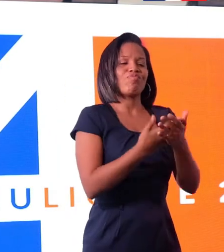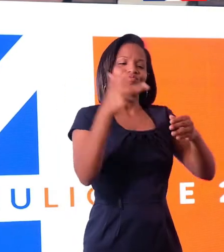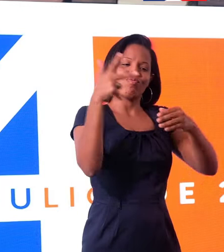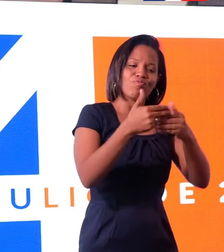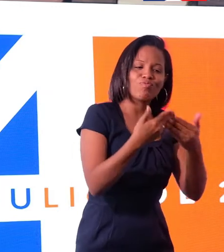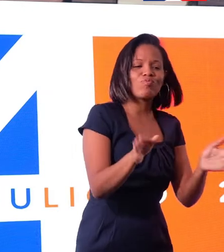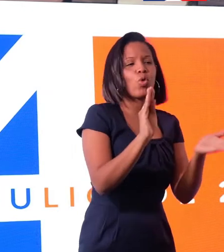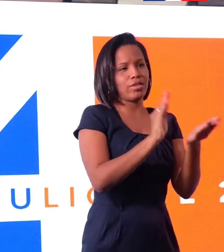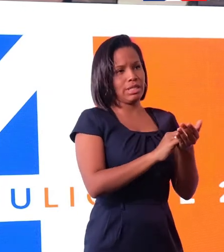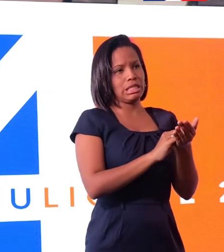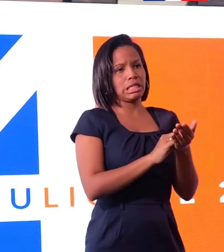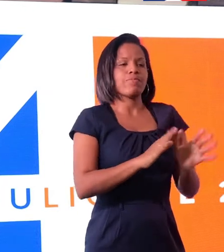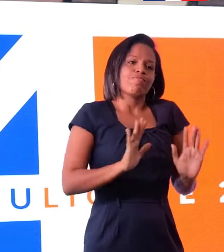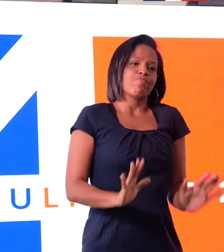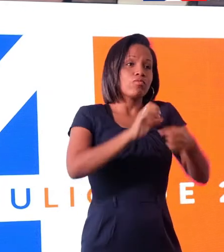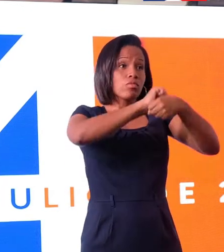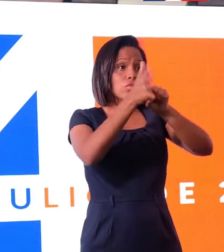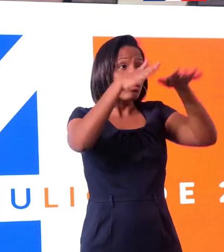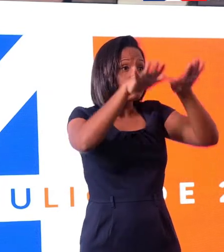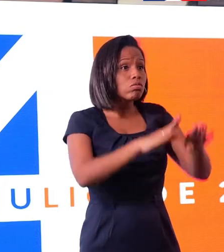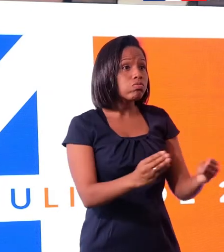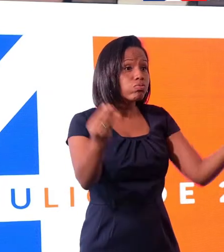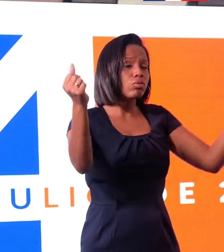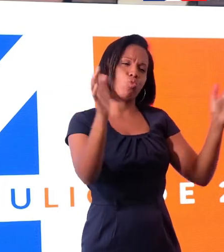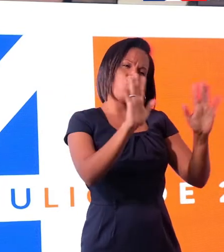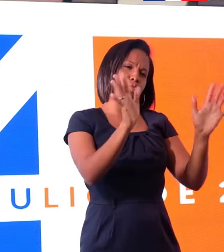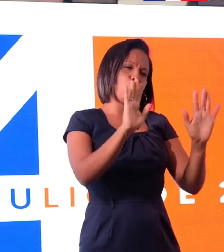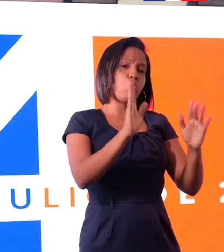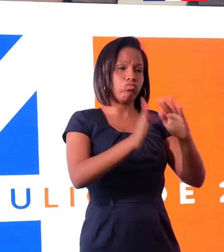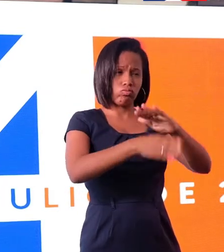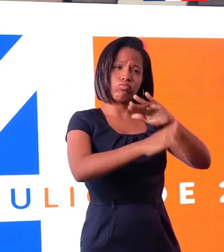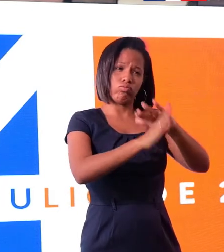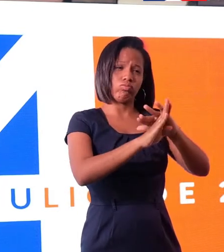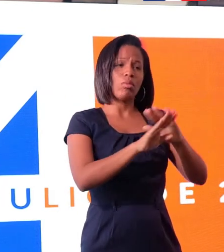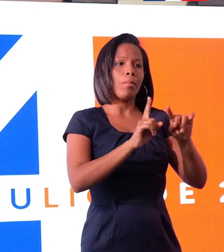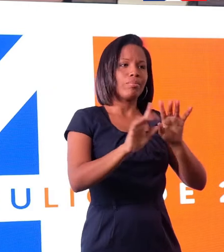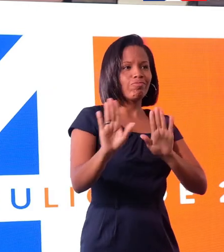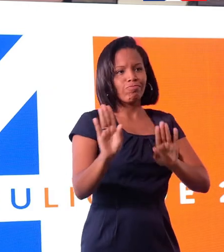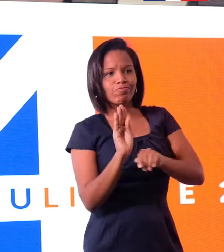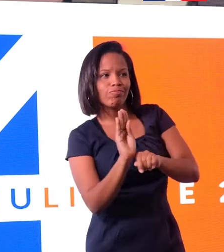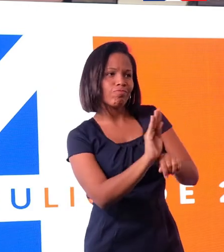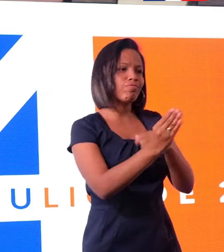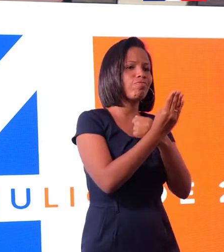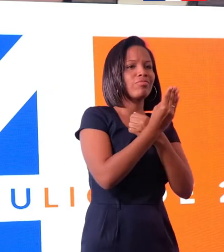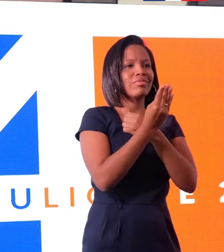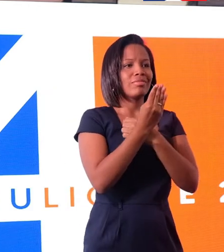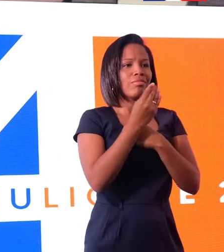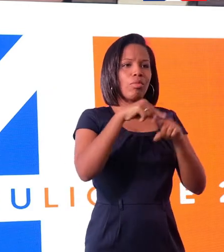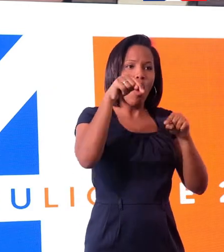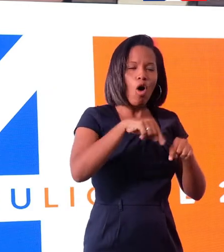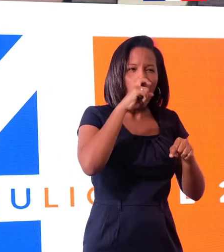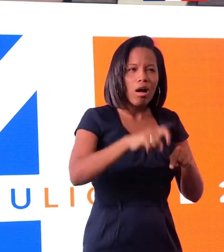sigue, a pesar de la necesidad de siempre cuidarnos, estoy sumamente feliz que podamos retobar